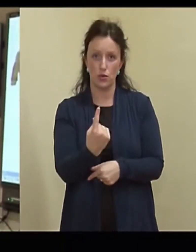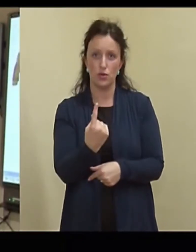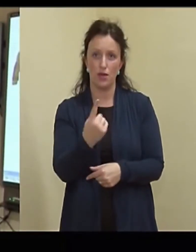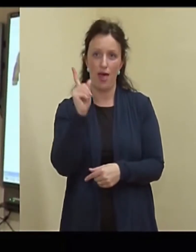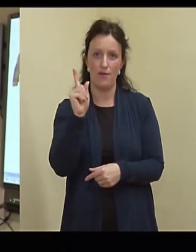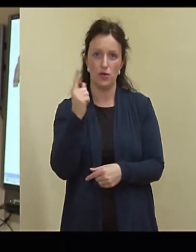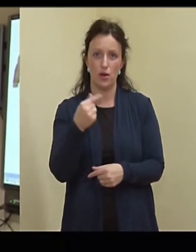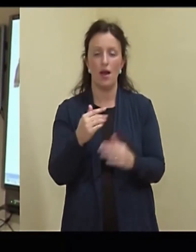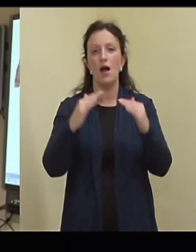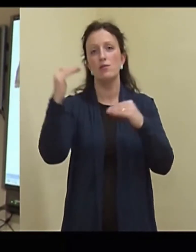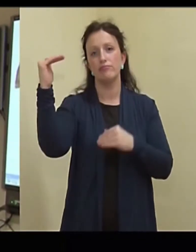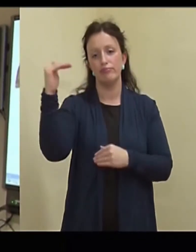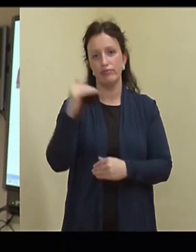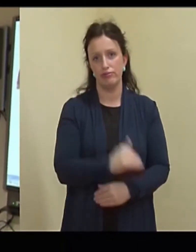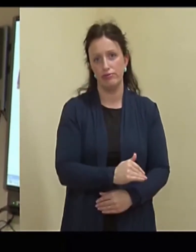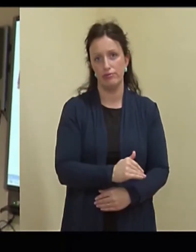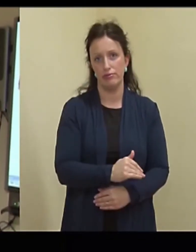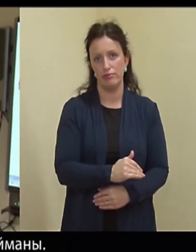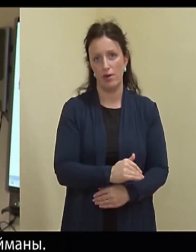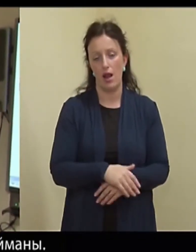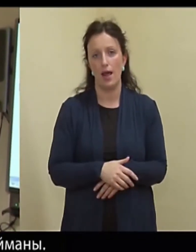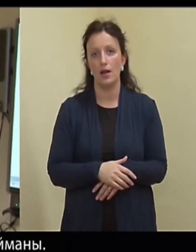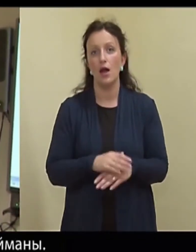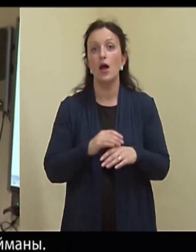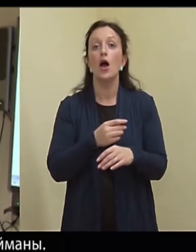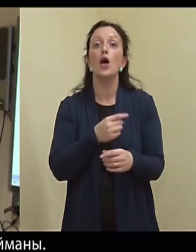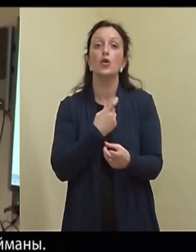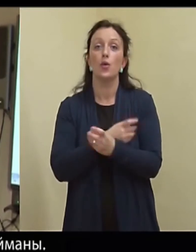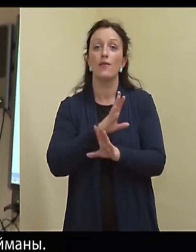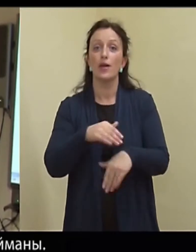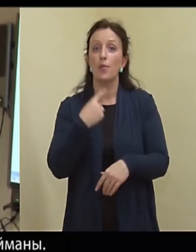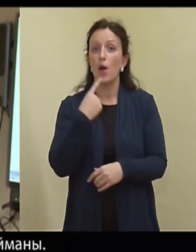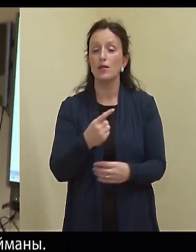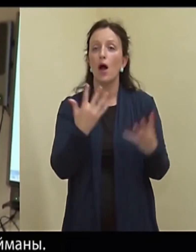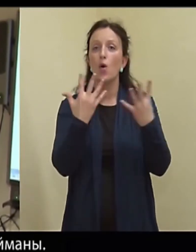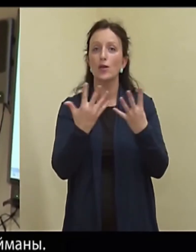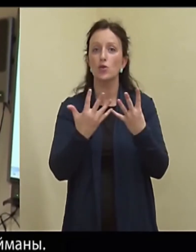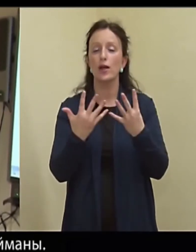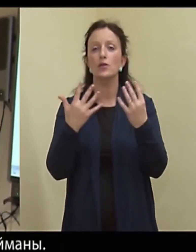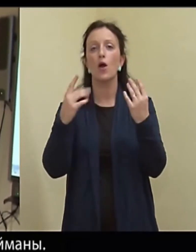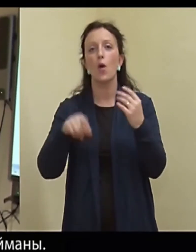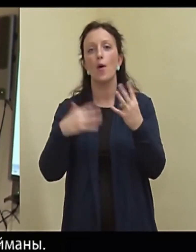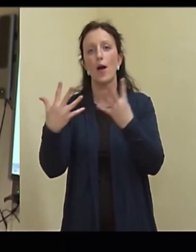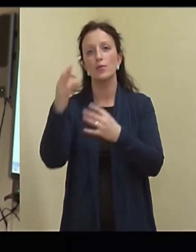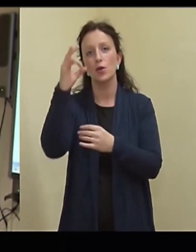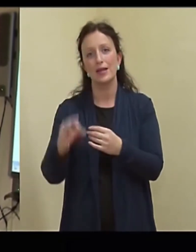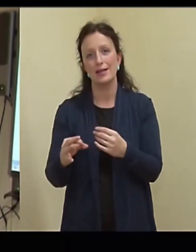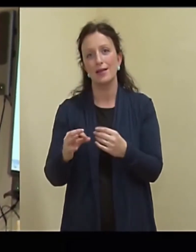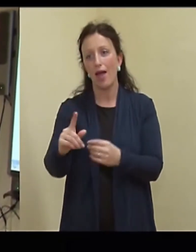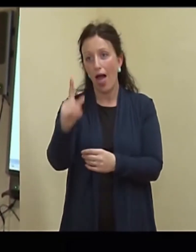Tegelikult on seis selline, noh, ma võin julgelt tõuda 99% pommi ähvardajatest saadakse kätte.